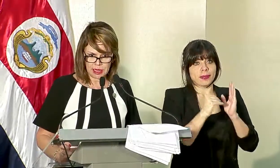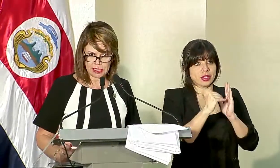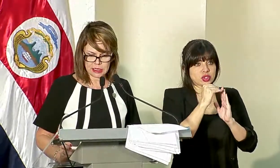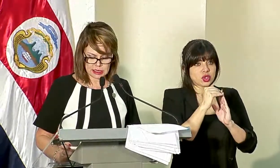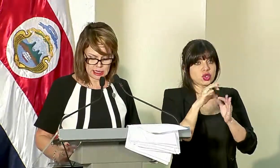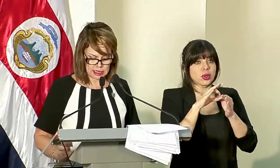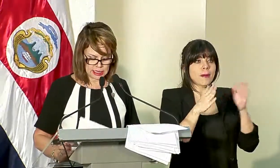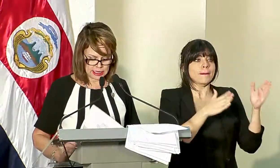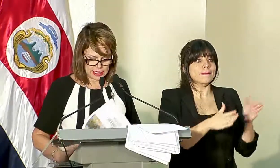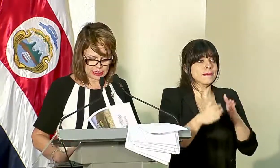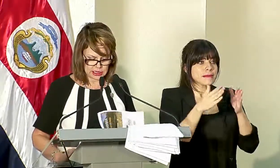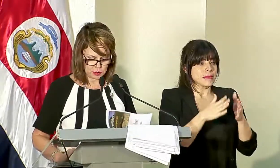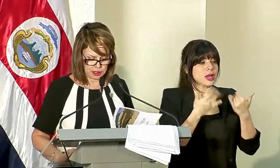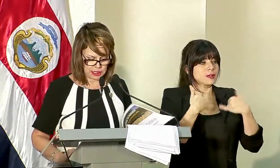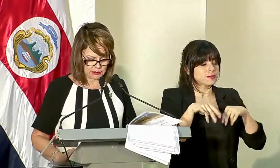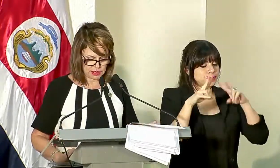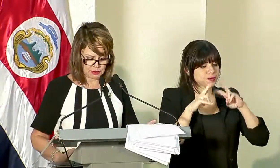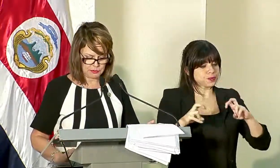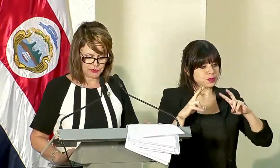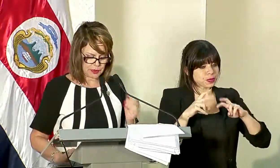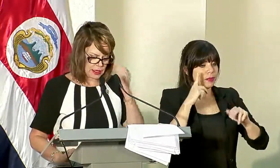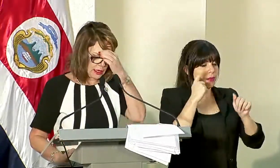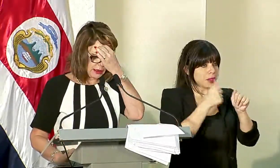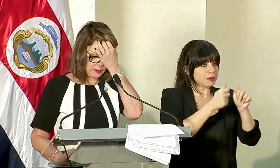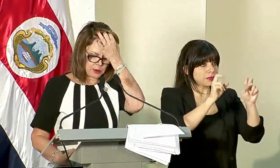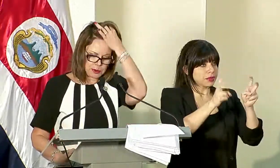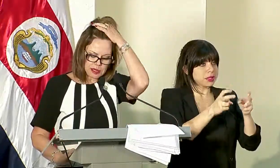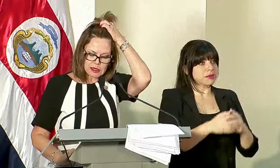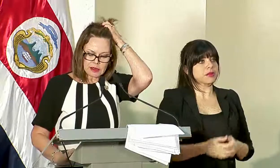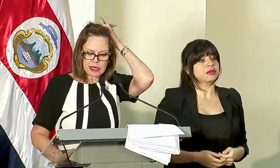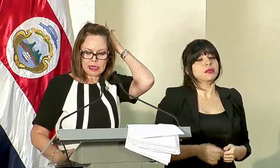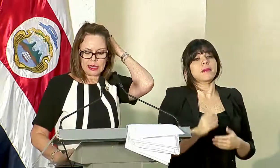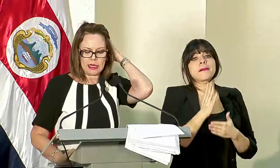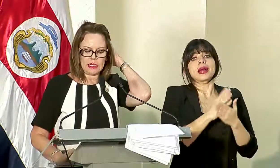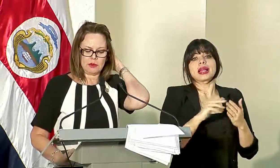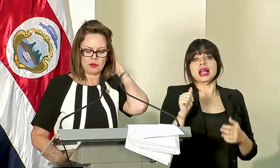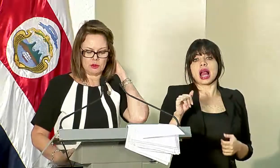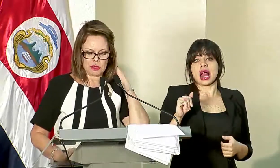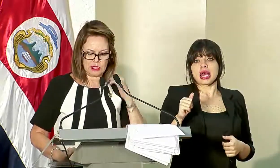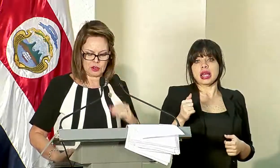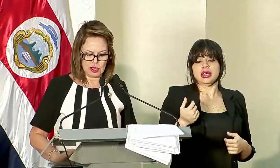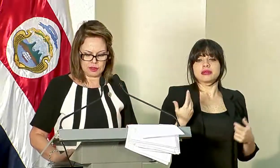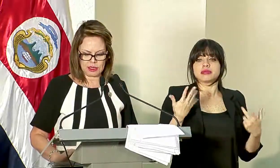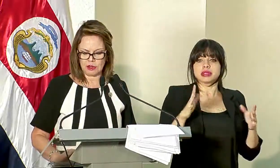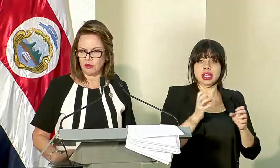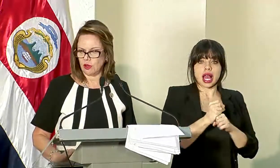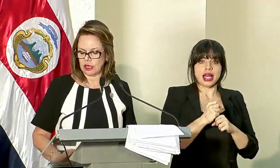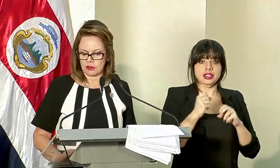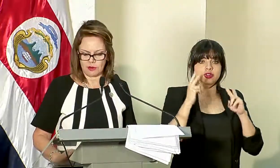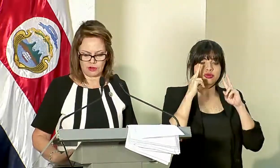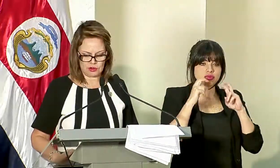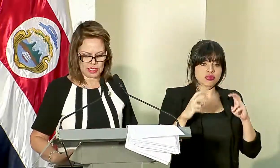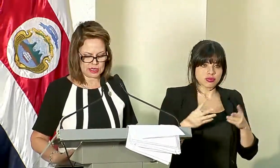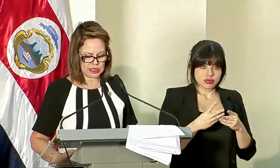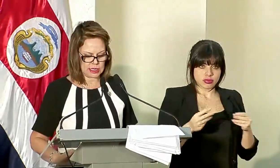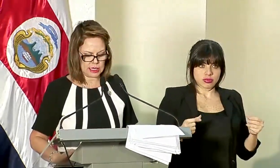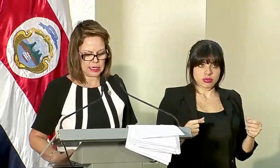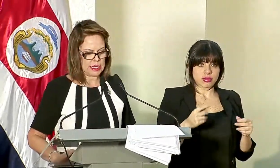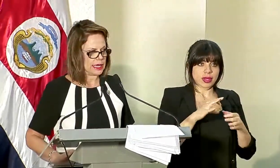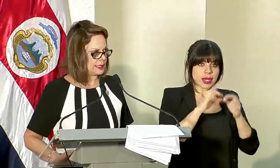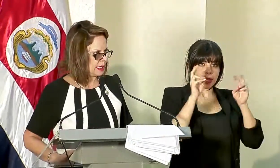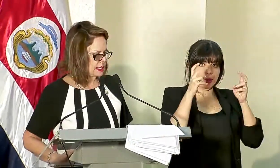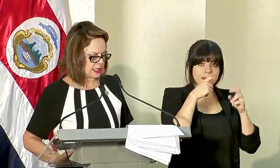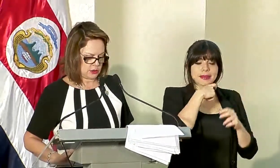en planes que están en análisis para la misma. Por parte de la AIA, hemos hecho la mitigación en los efectos de la